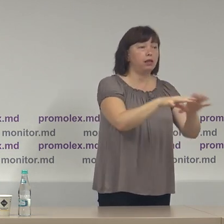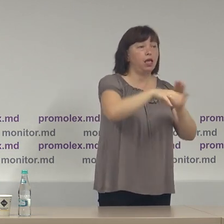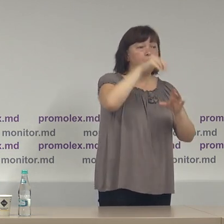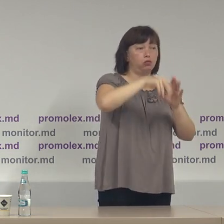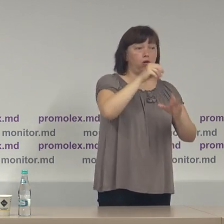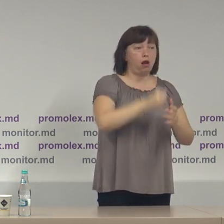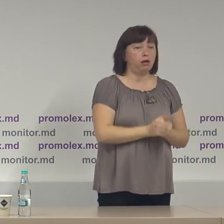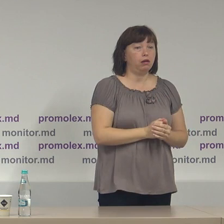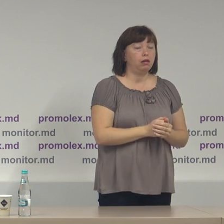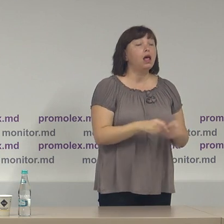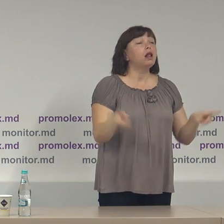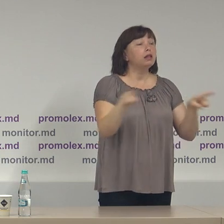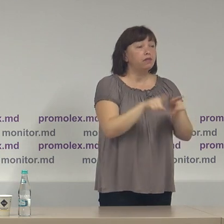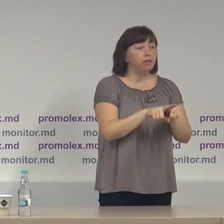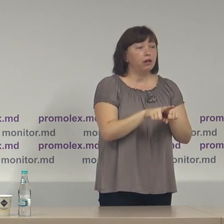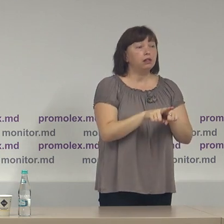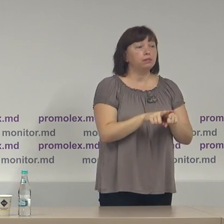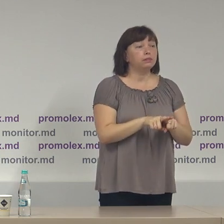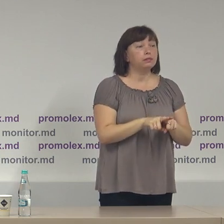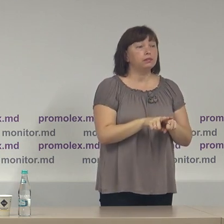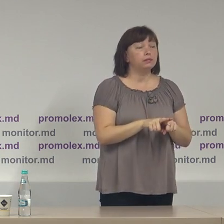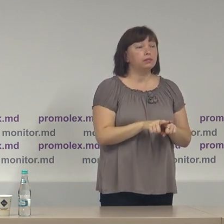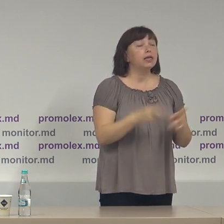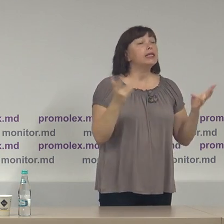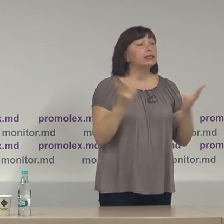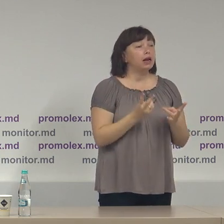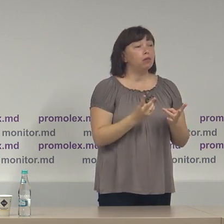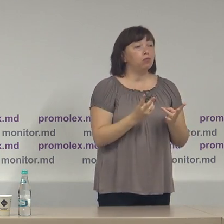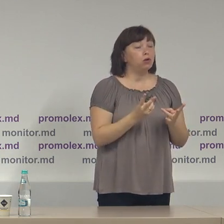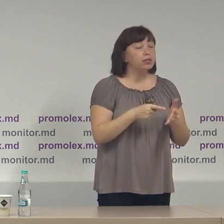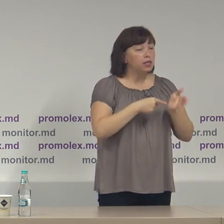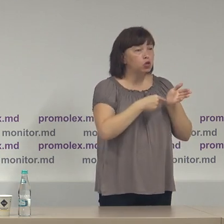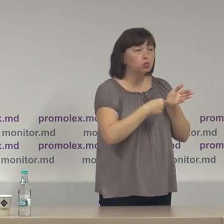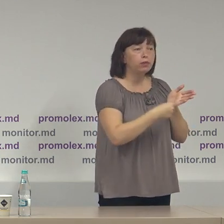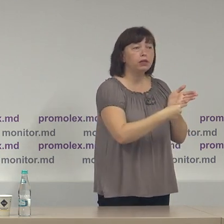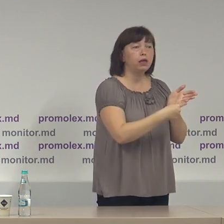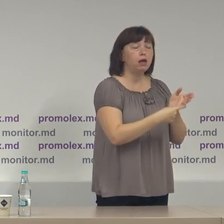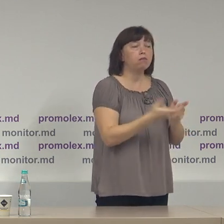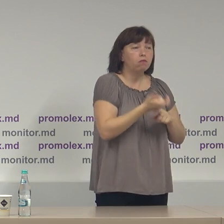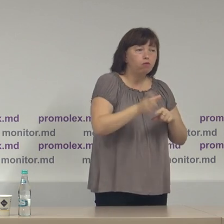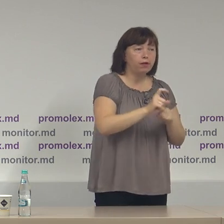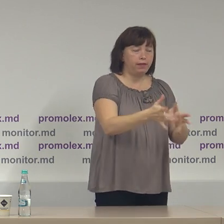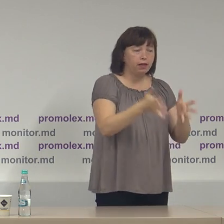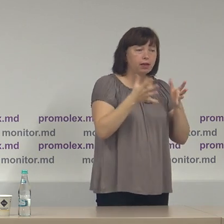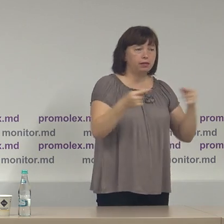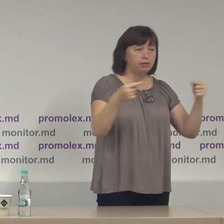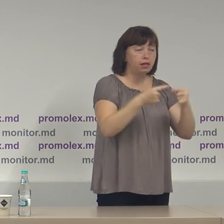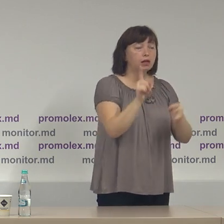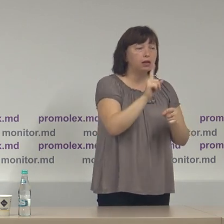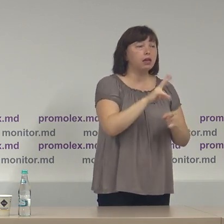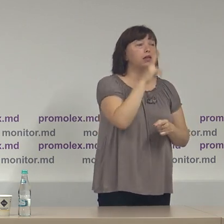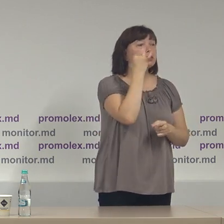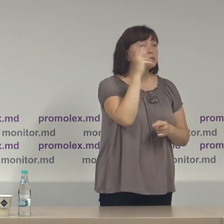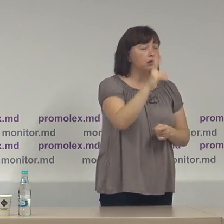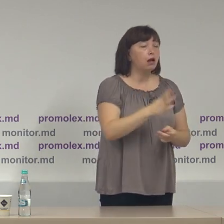La fel trebuie să subliniem foarte exact că Comisia Electorală